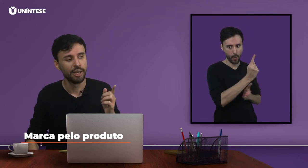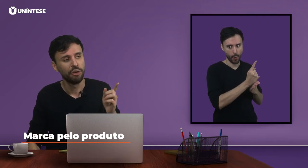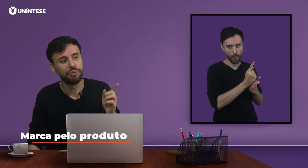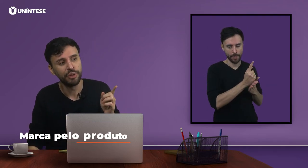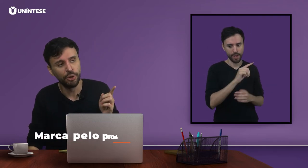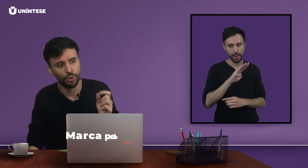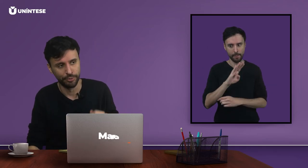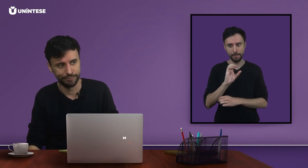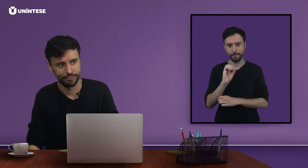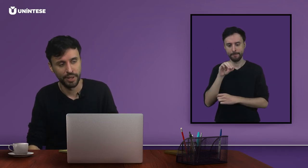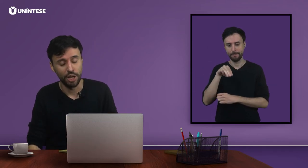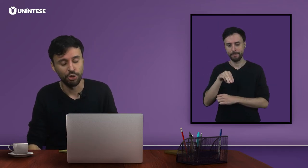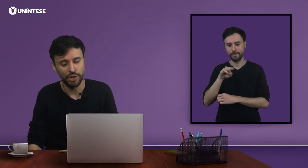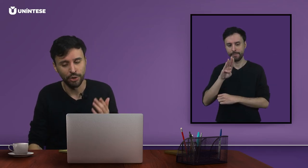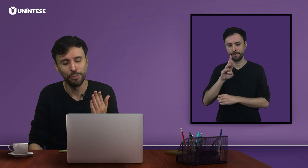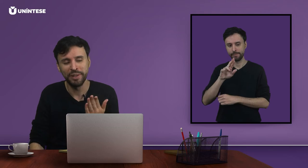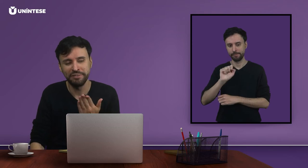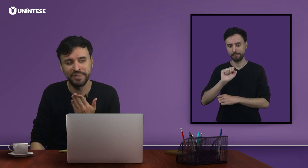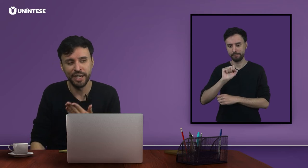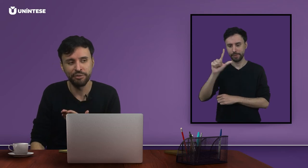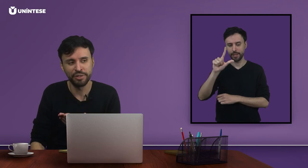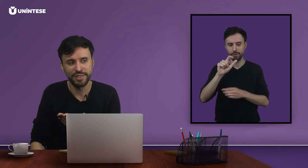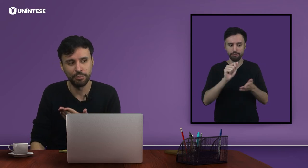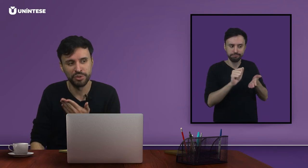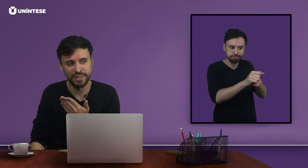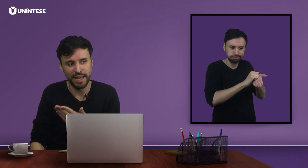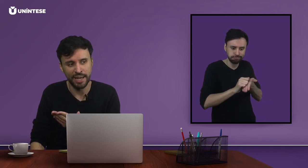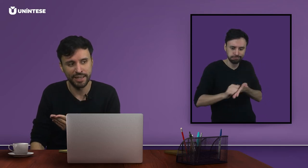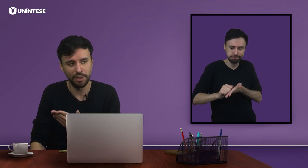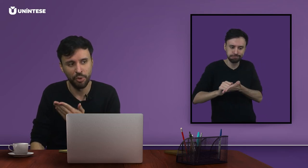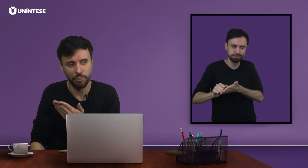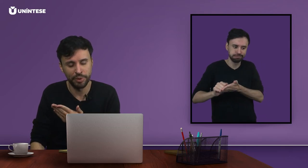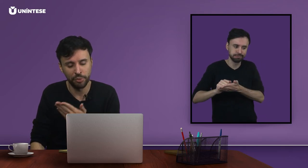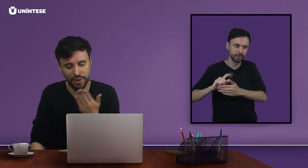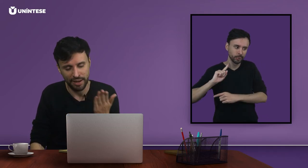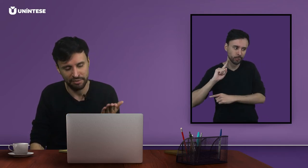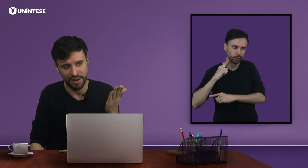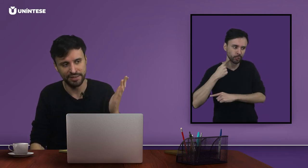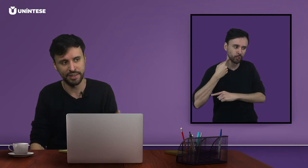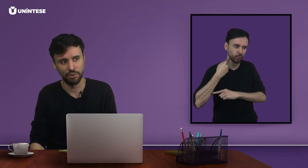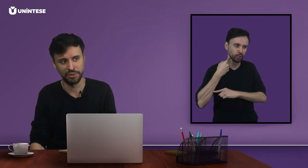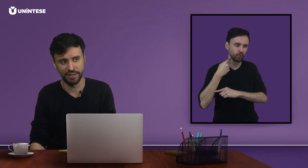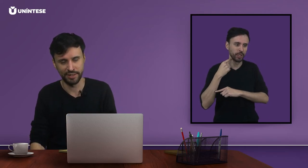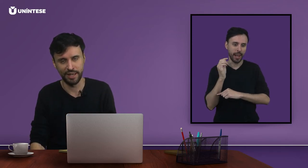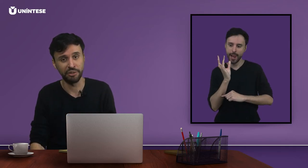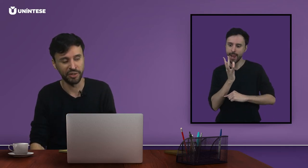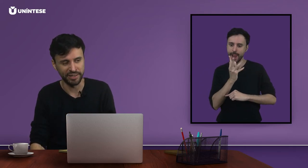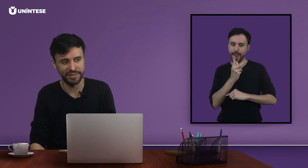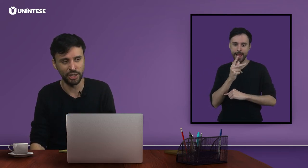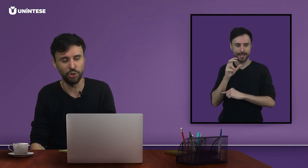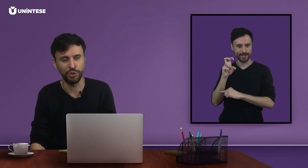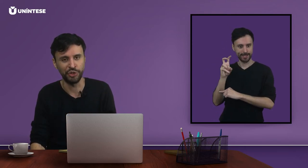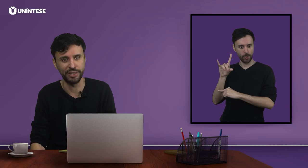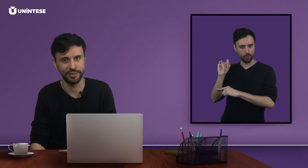Filho, eu já não mandei você buscar aquele bombril para lavar essa louça que está aí faz 5 dias?